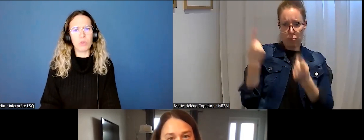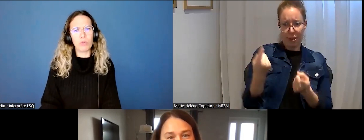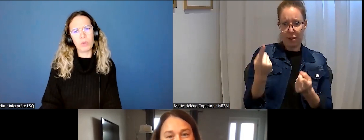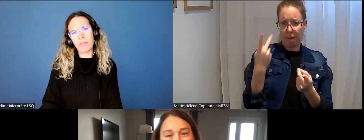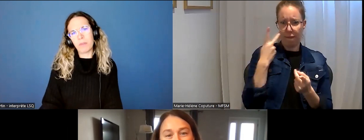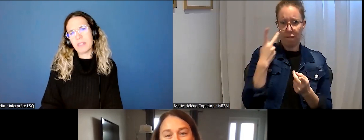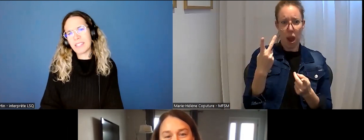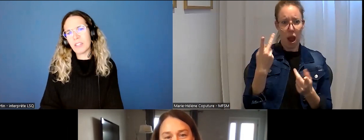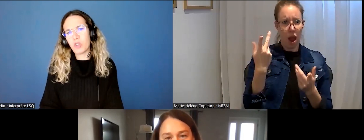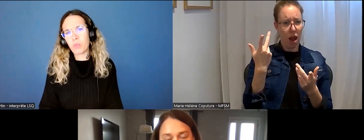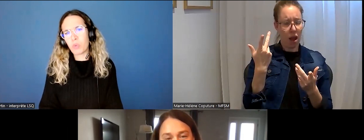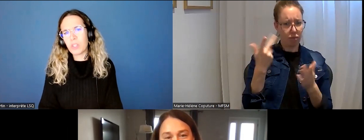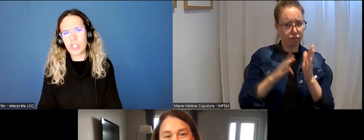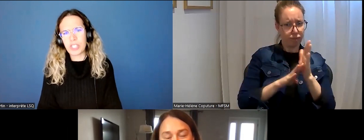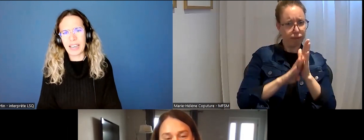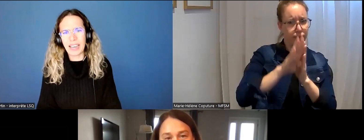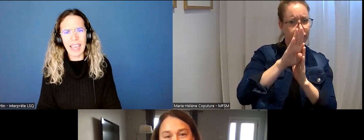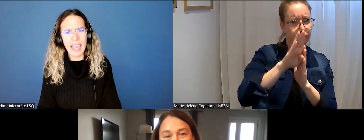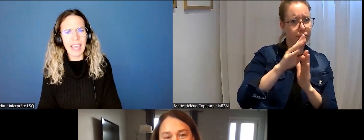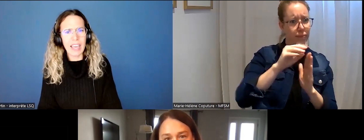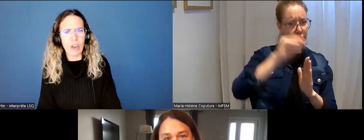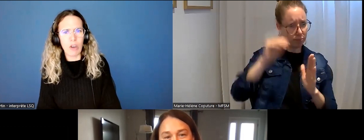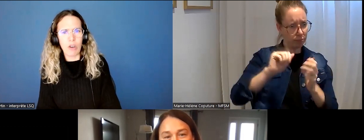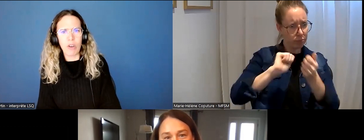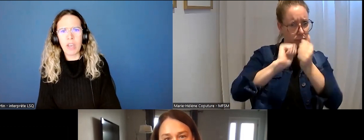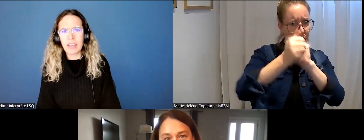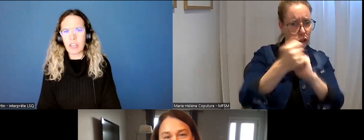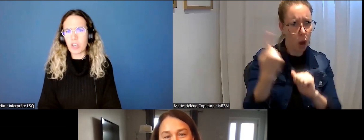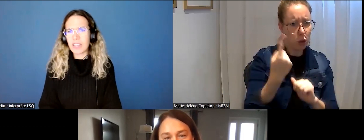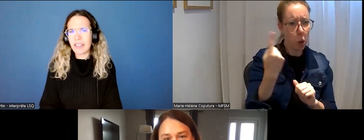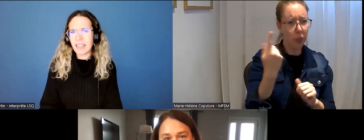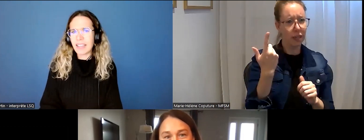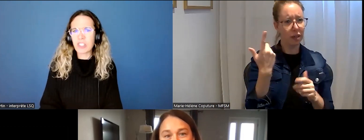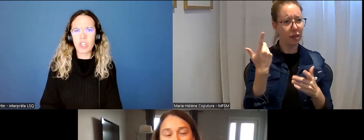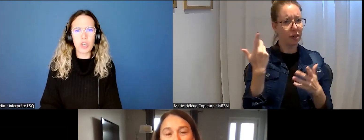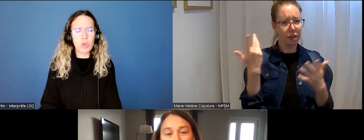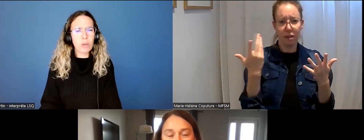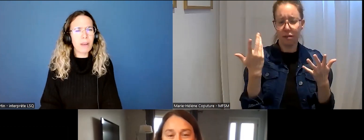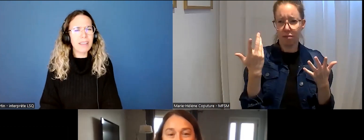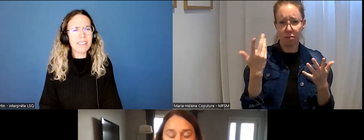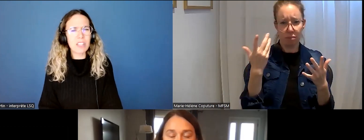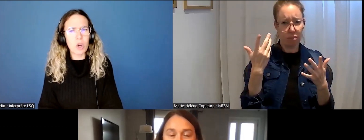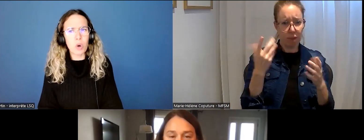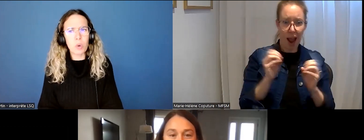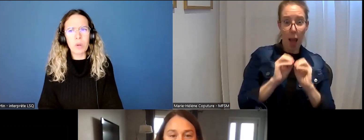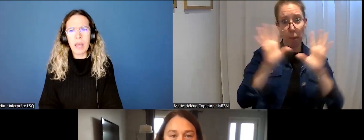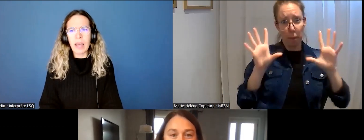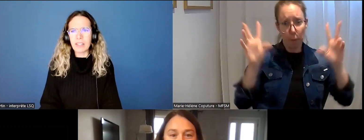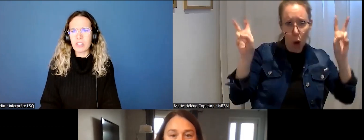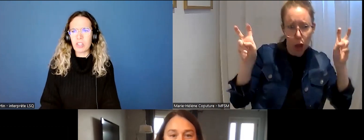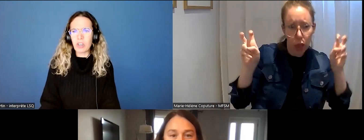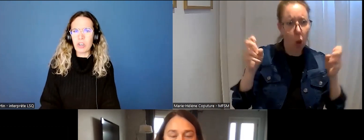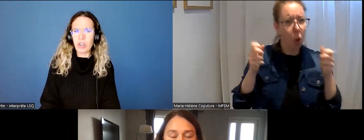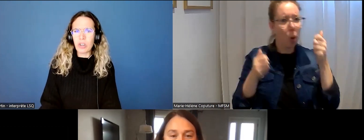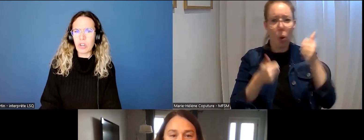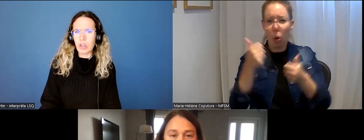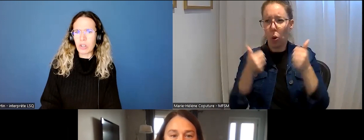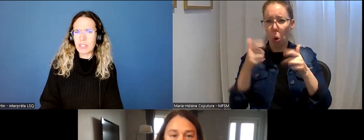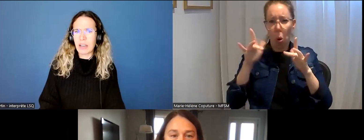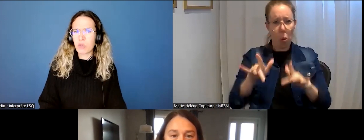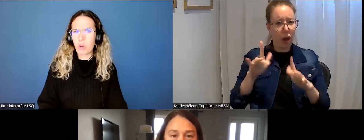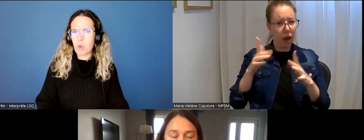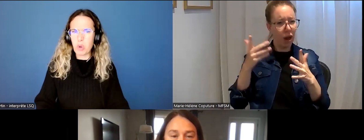remarquer au niveau des féminicides depuis, je dirais, quelques années? Est-ce qu'il eu une augmentation? Est-ce que